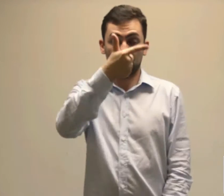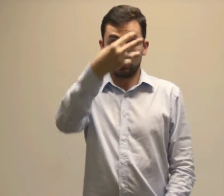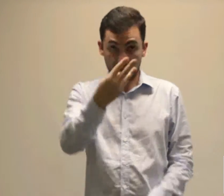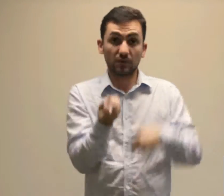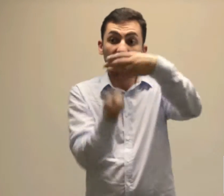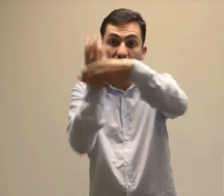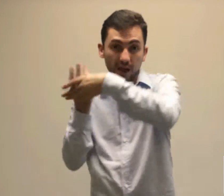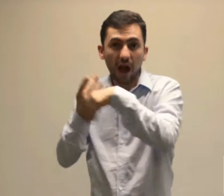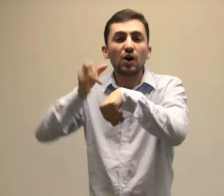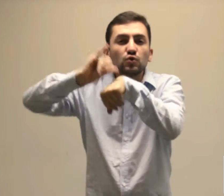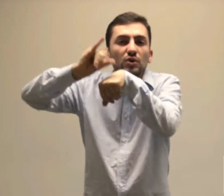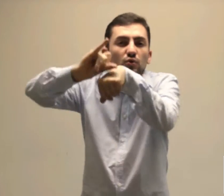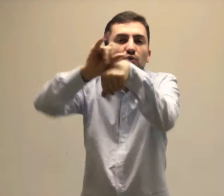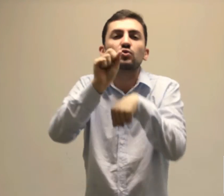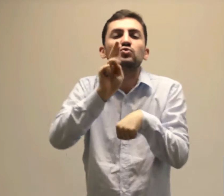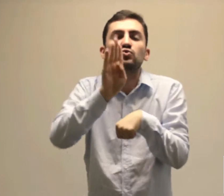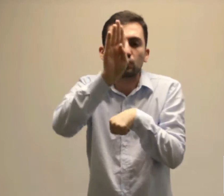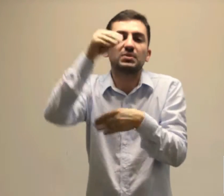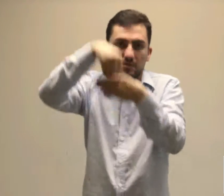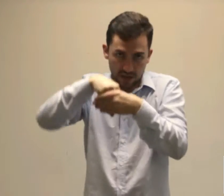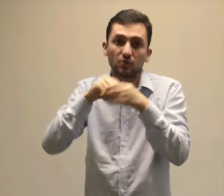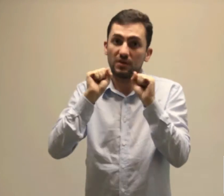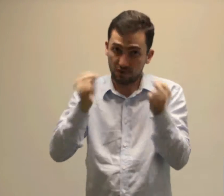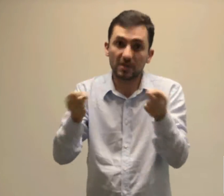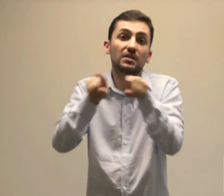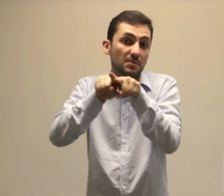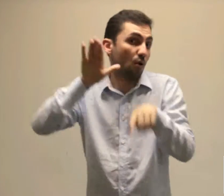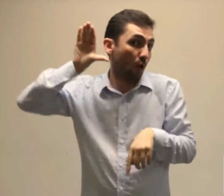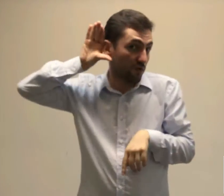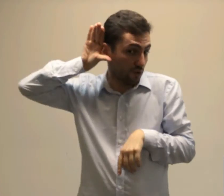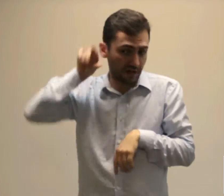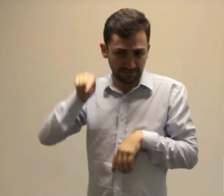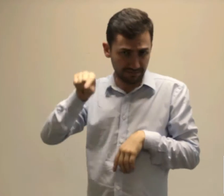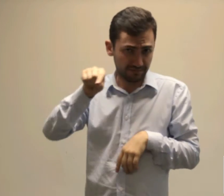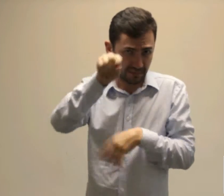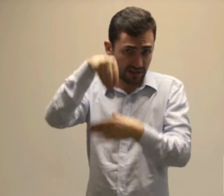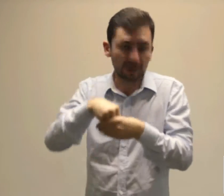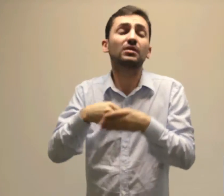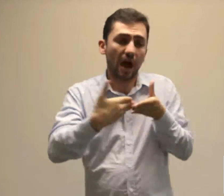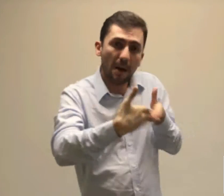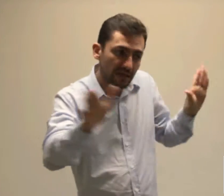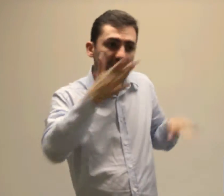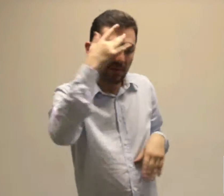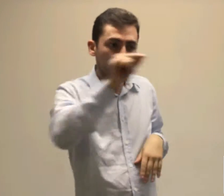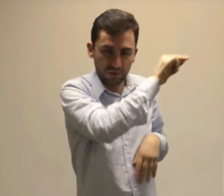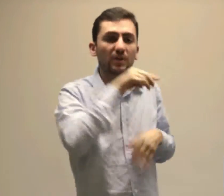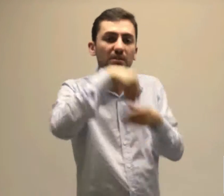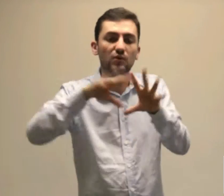a criação de comissões municipais de direitos humanos com instrumento de mediação de conflitos urbanos com